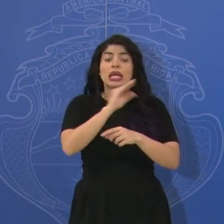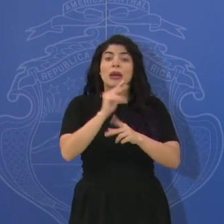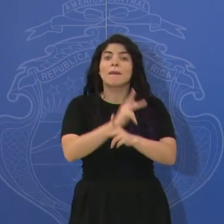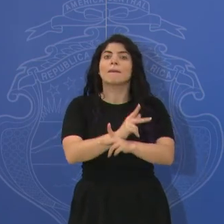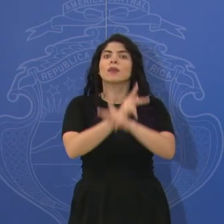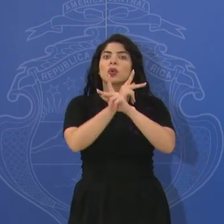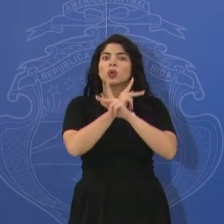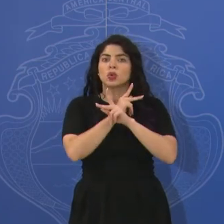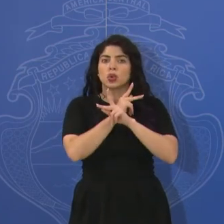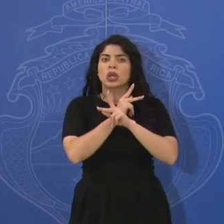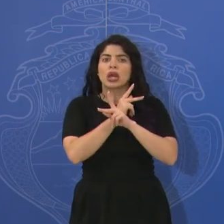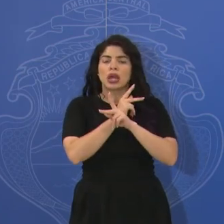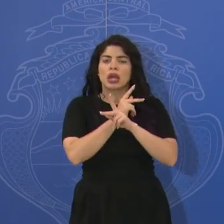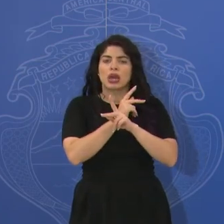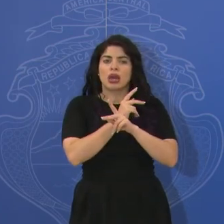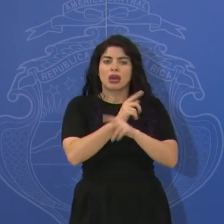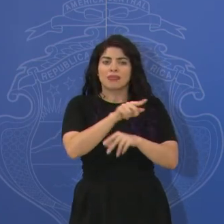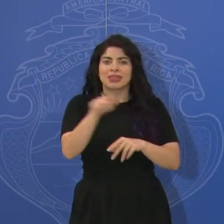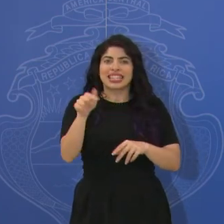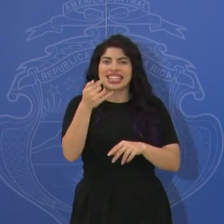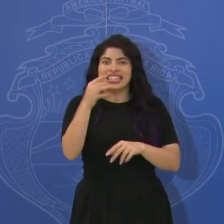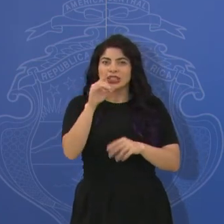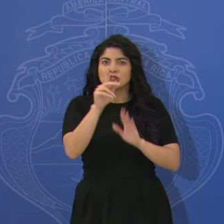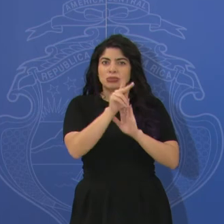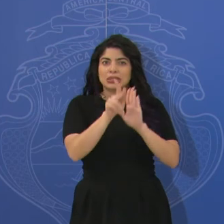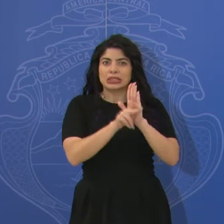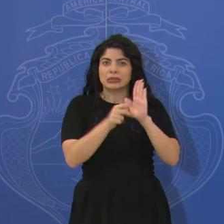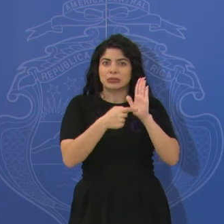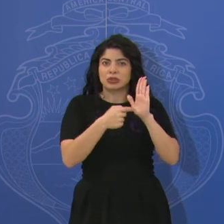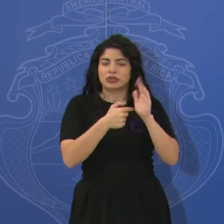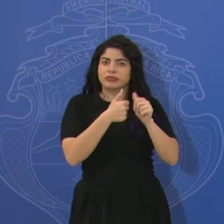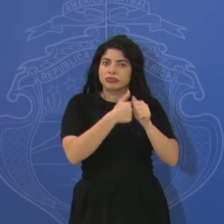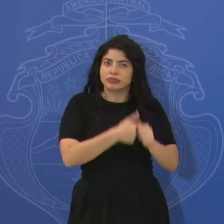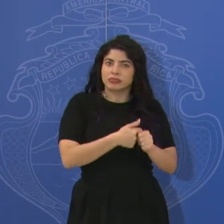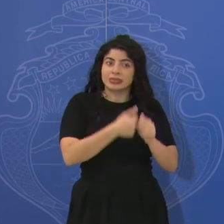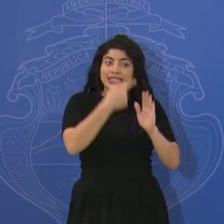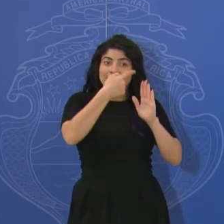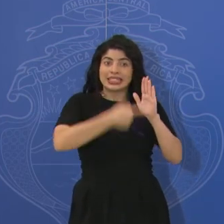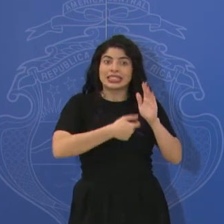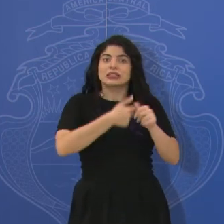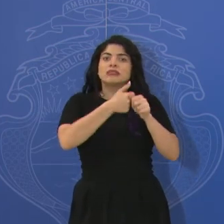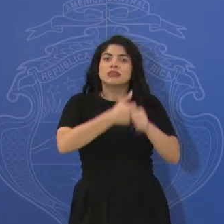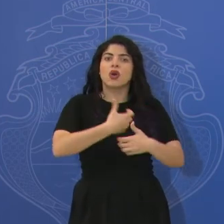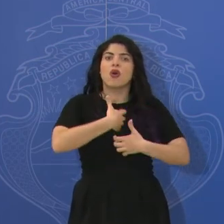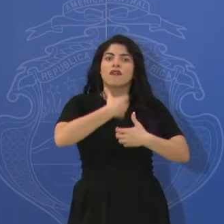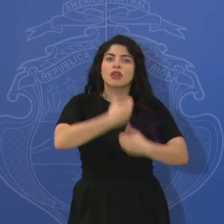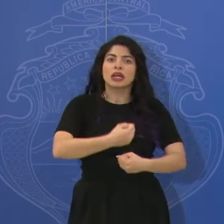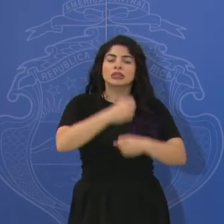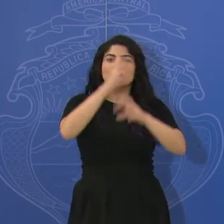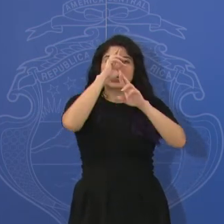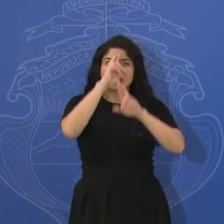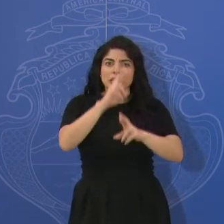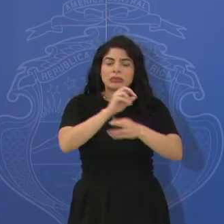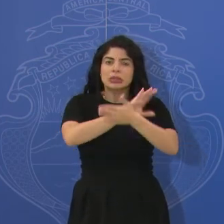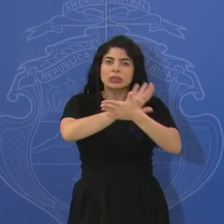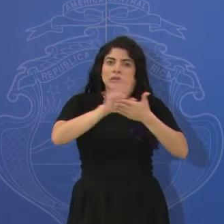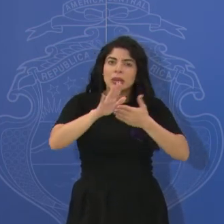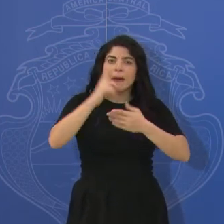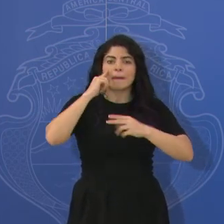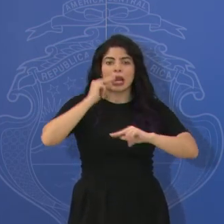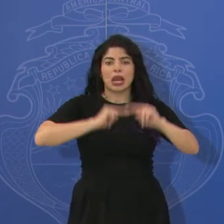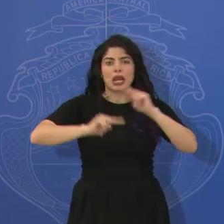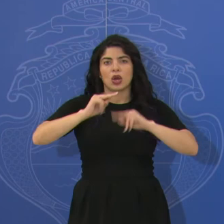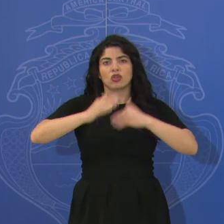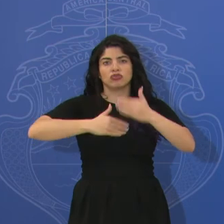me parece, la integridad de esos 18 principios que están ahí, que están basados en la confianza, en el respeto, en la transparencia, las negociaciones.